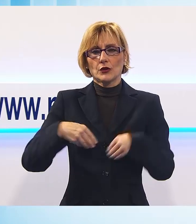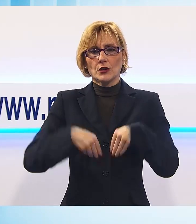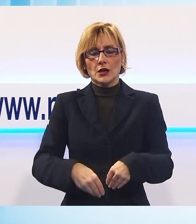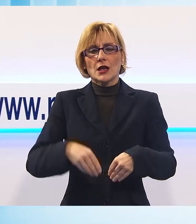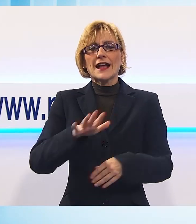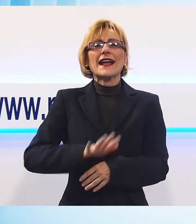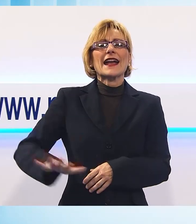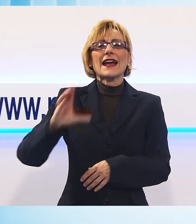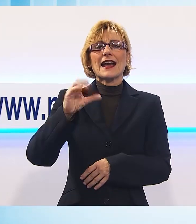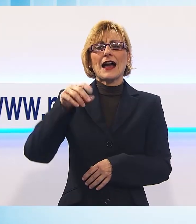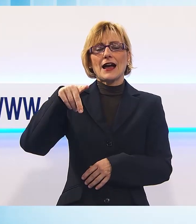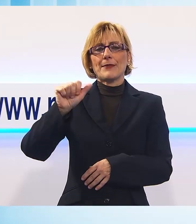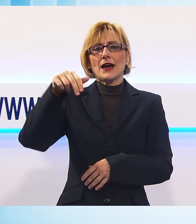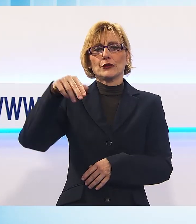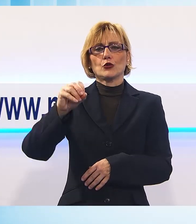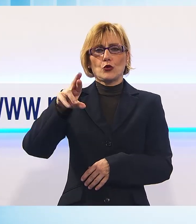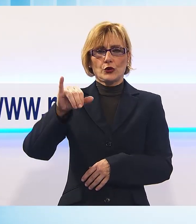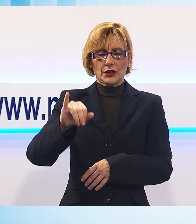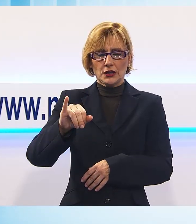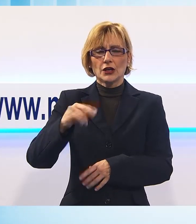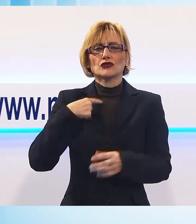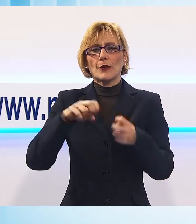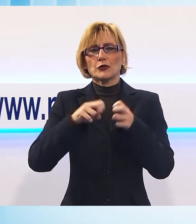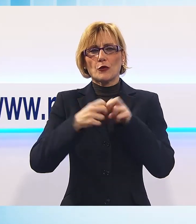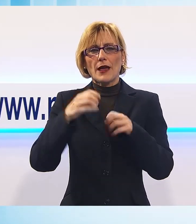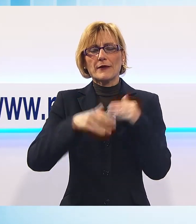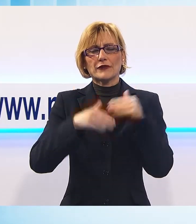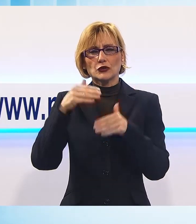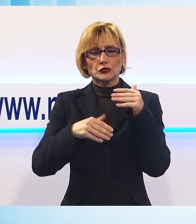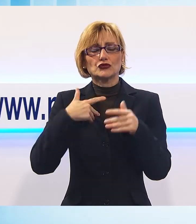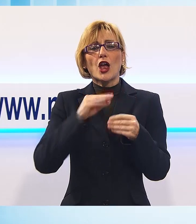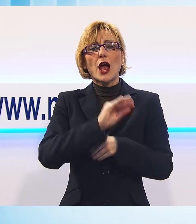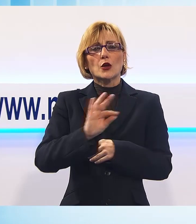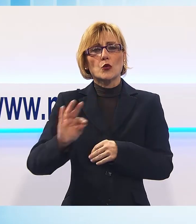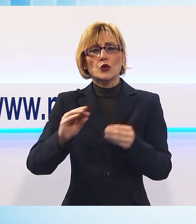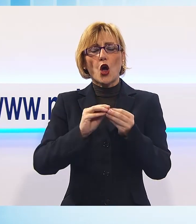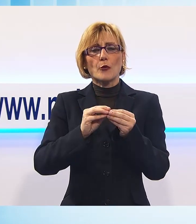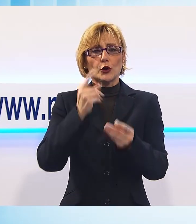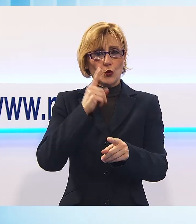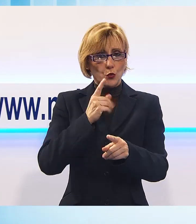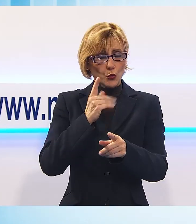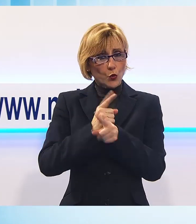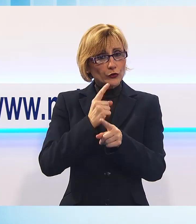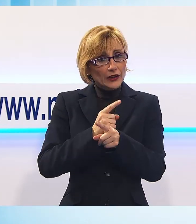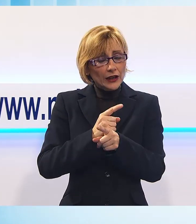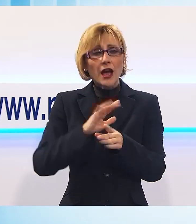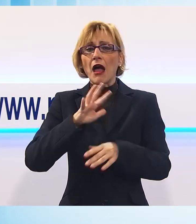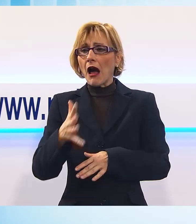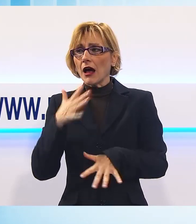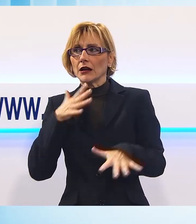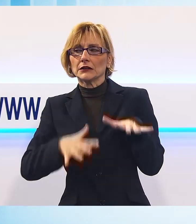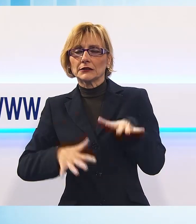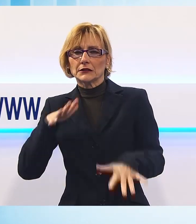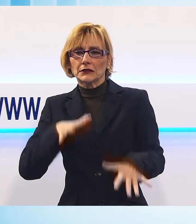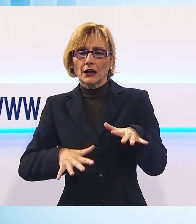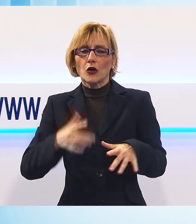in tutta la Toscana che c'è un problema infrastrutturale, ci sono grandi opere utili e altre grandi opere che destano perplessità, che non risolvono il problema